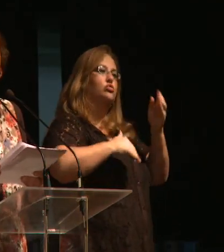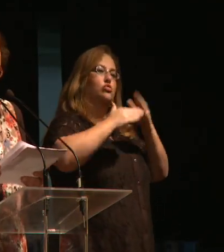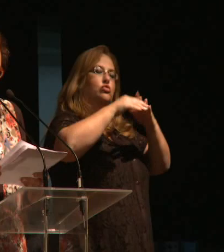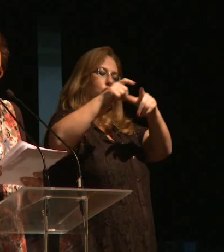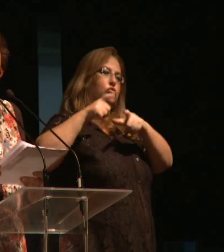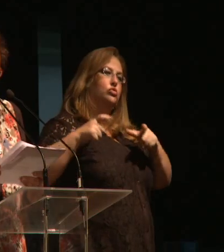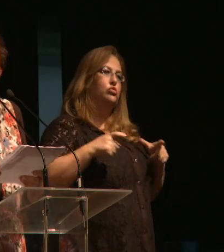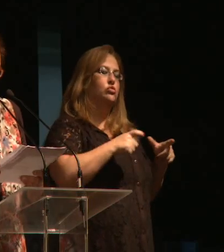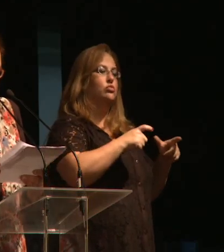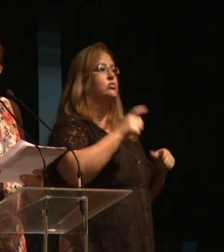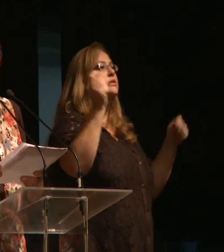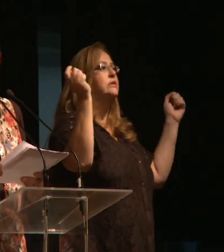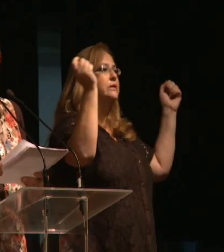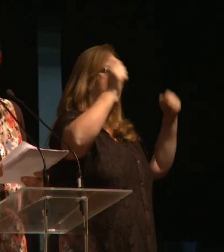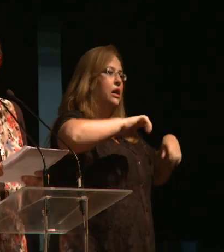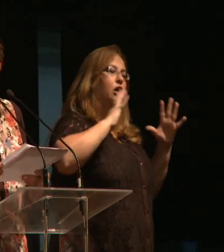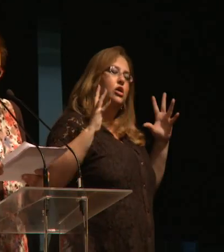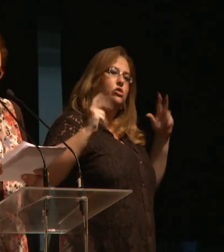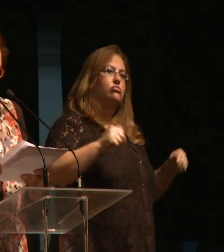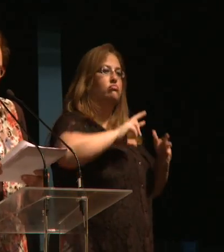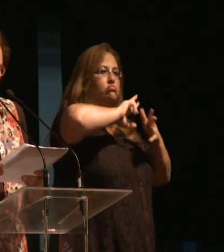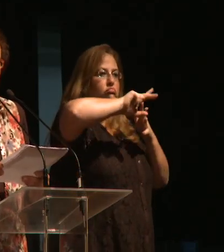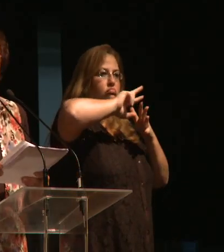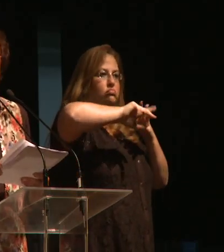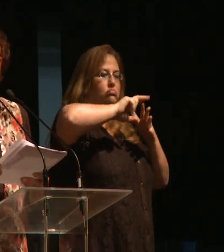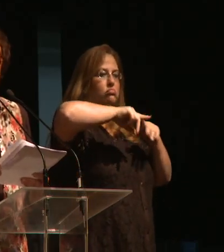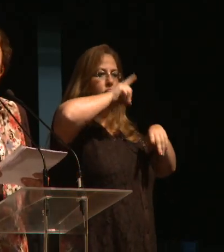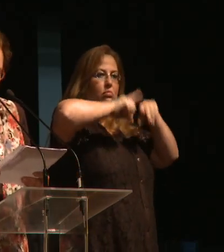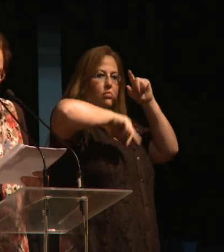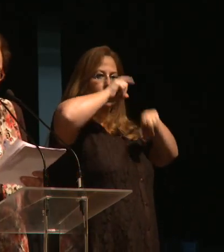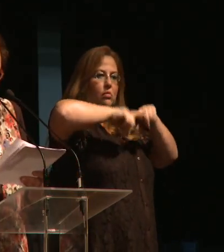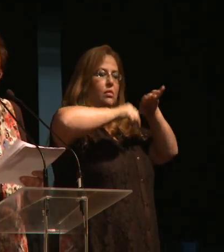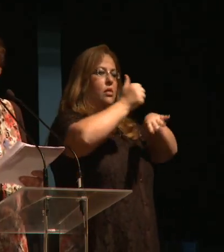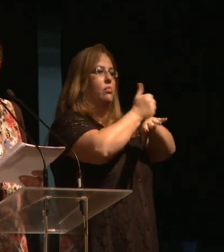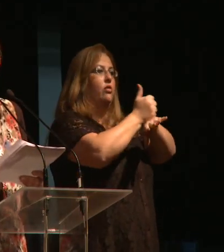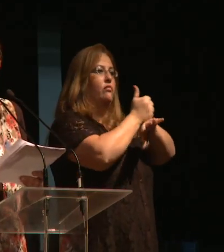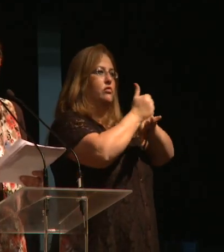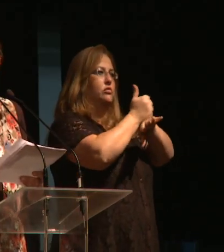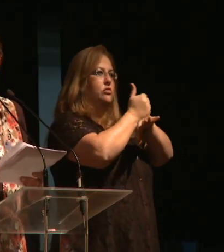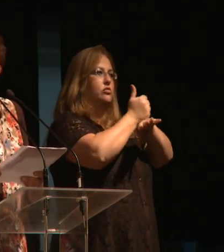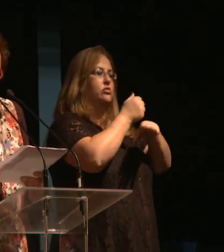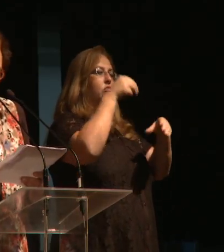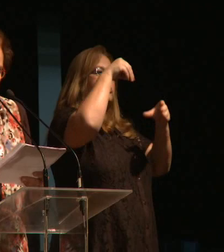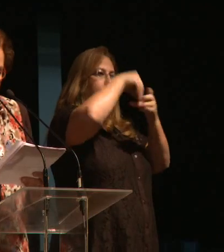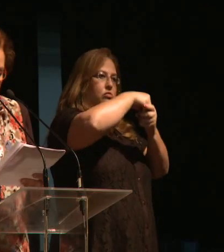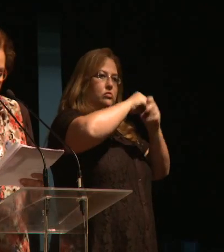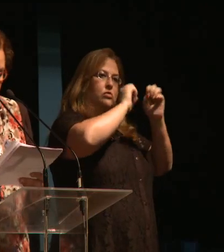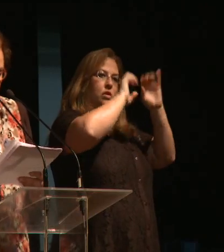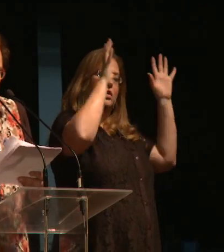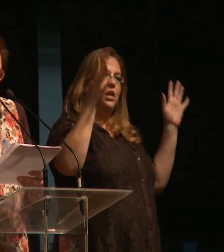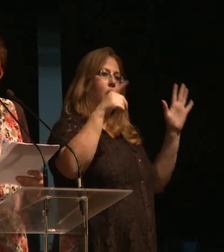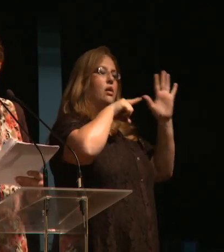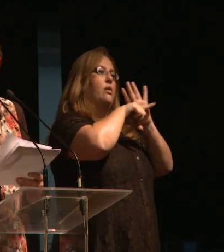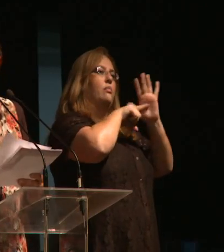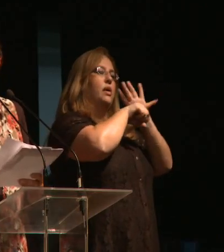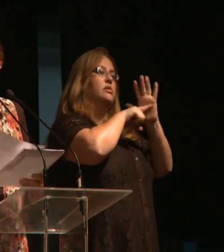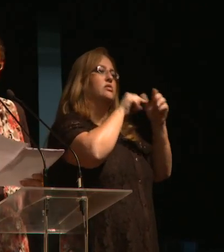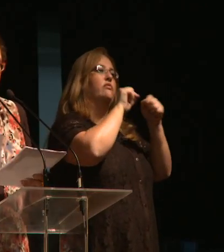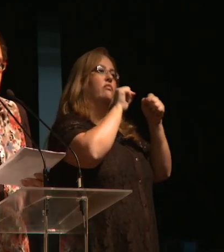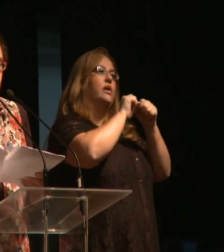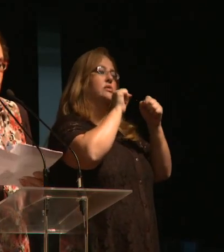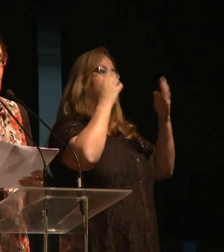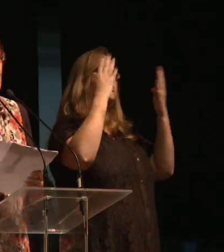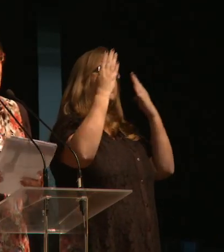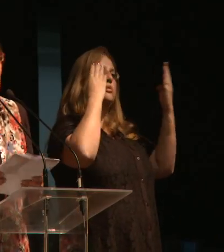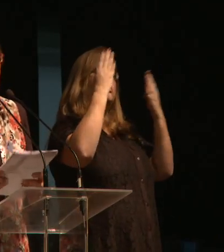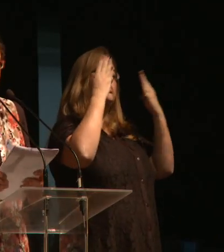âmbitos e espaços, com toda a diversidade das atividades profissionais, incluída, obviamente, a pesquisa, construir uma